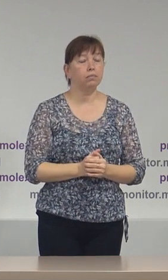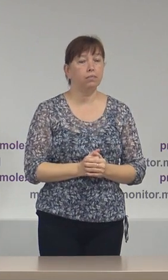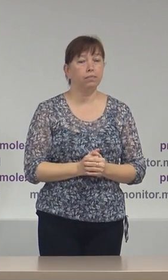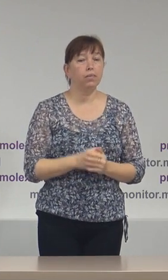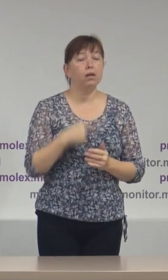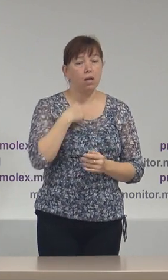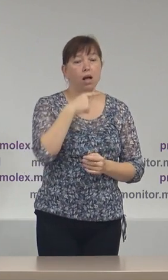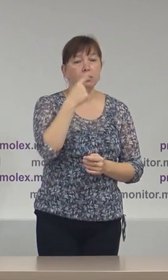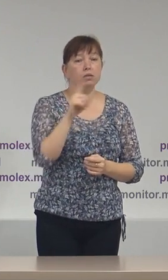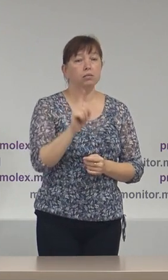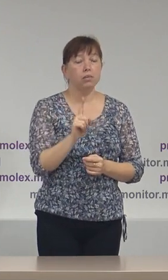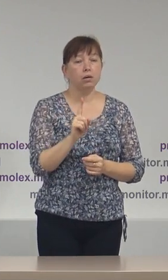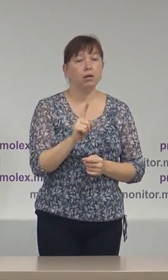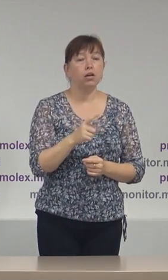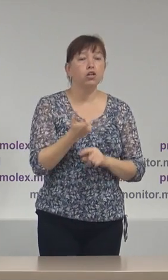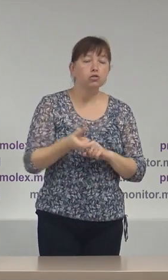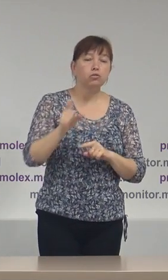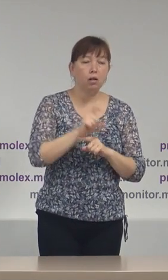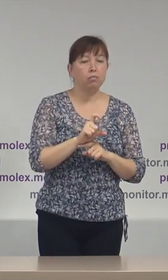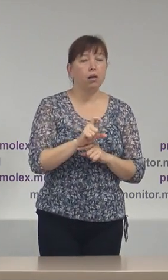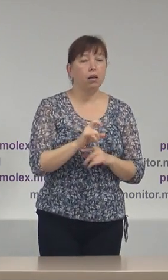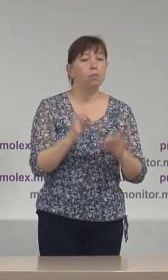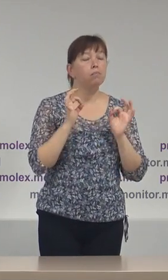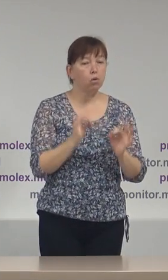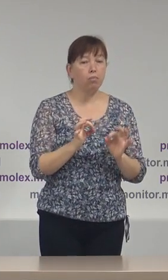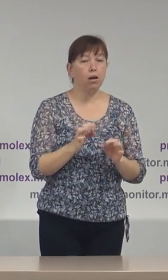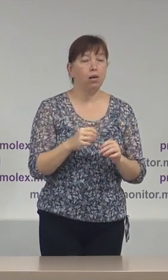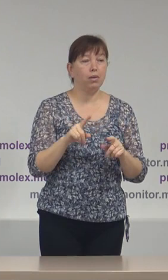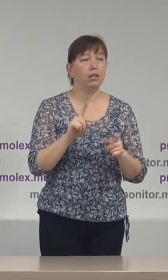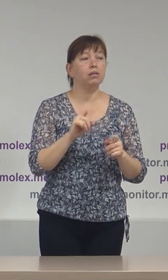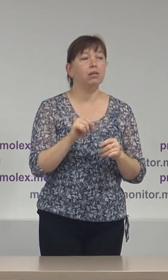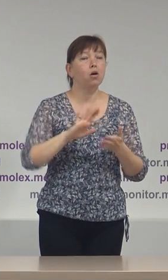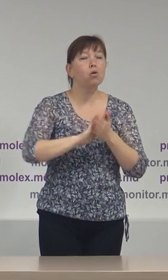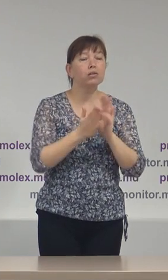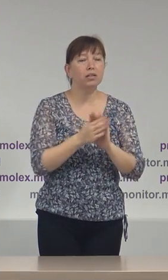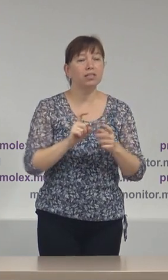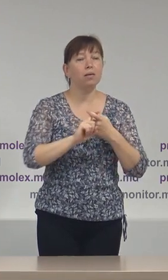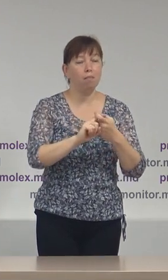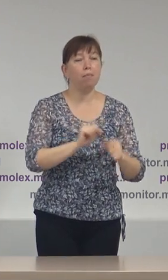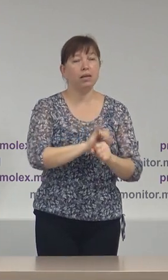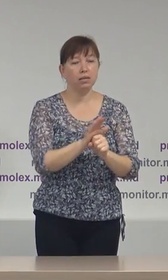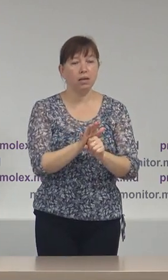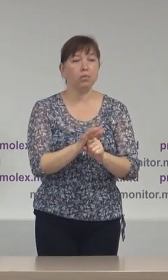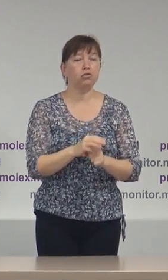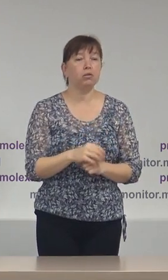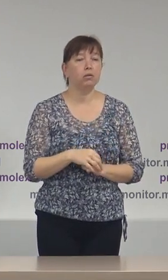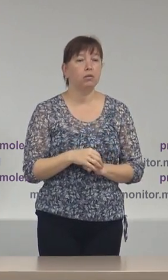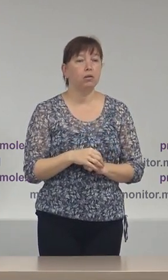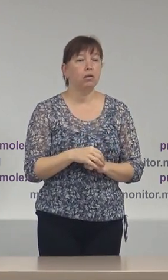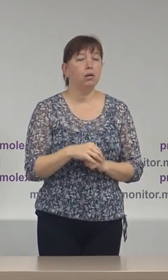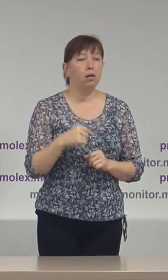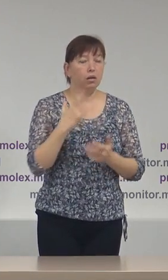atestăm că cel mai probabil datorit condițiilor pandemice, atestăm o